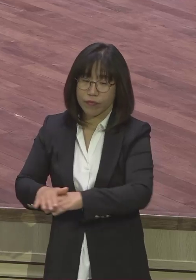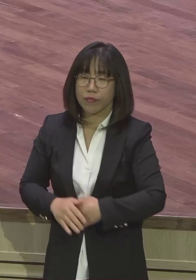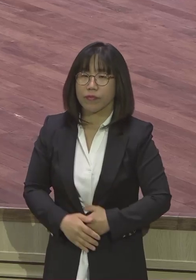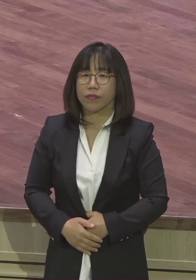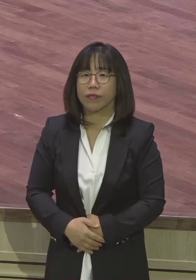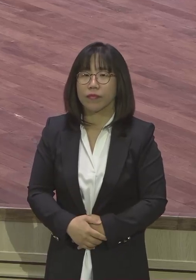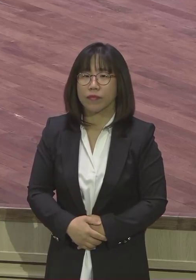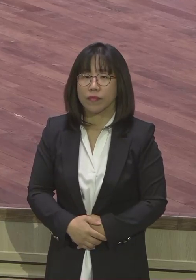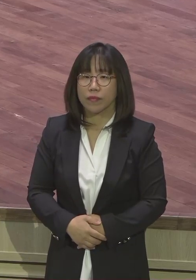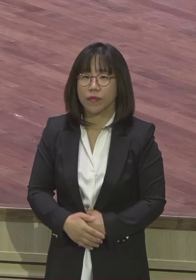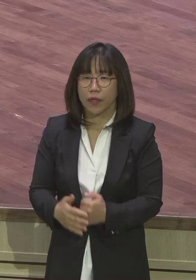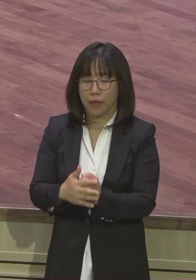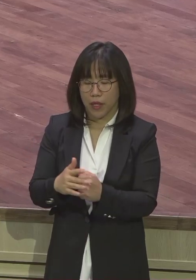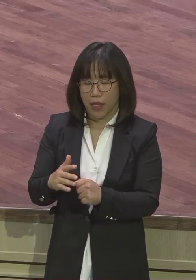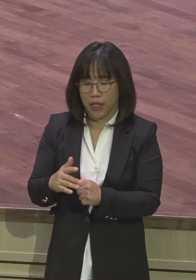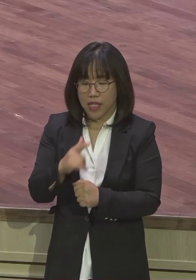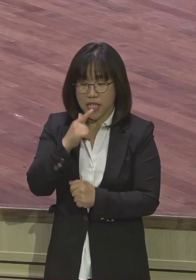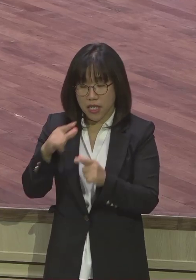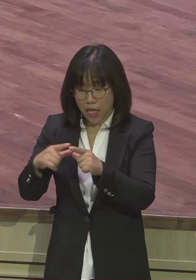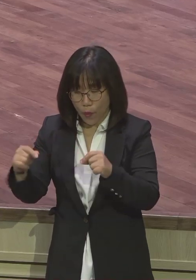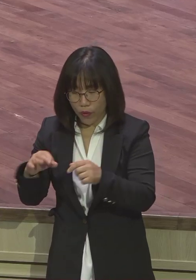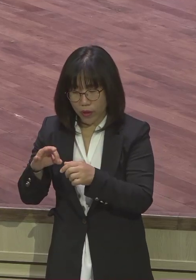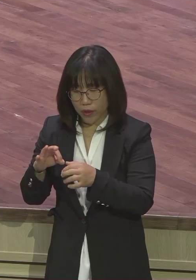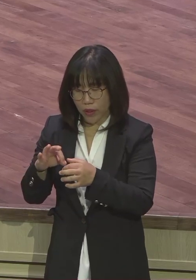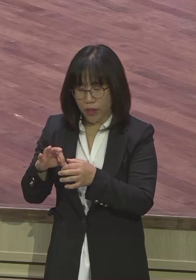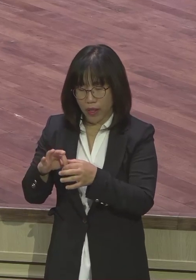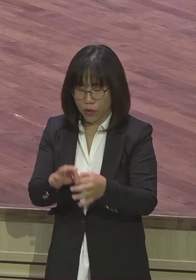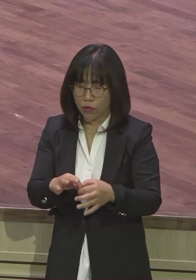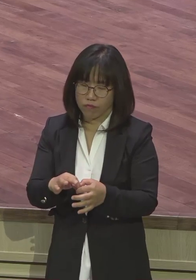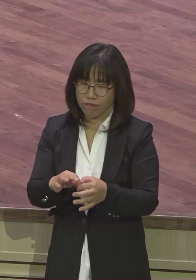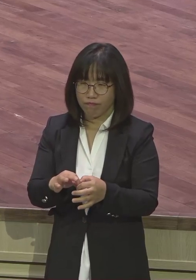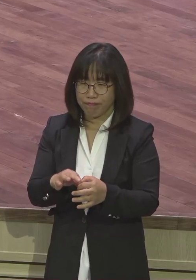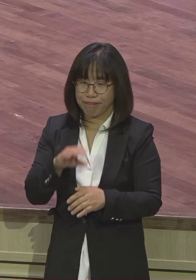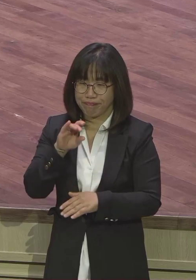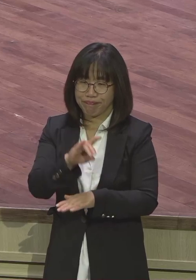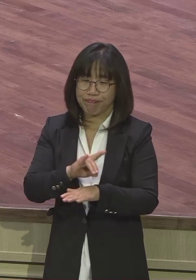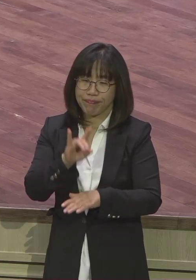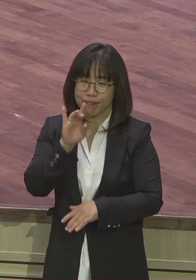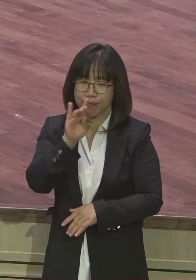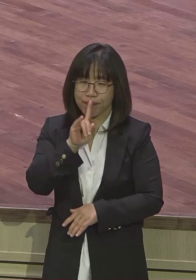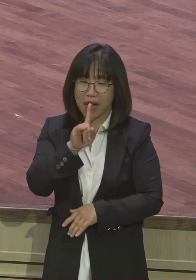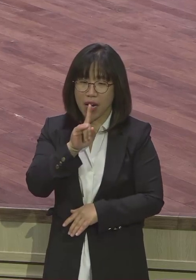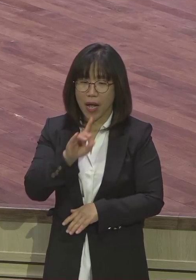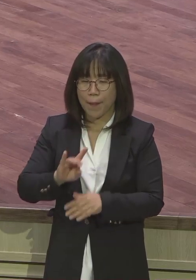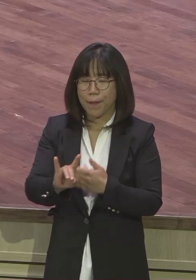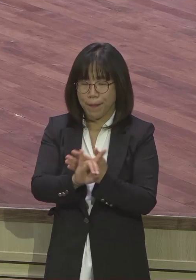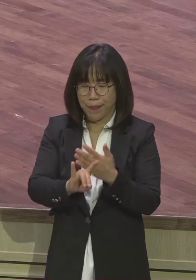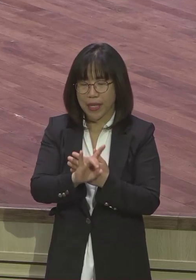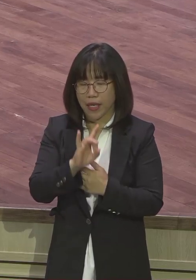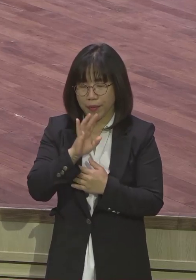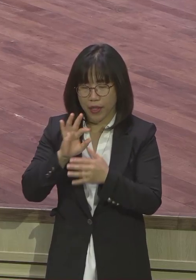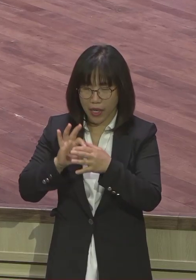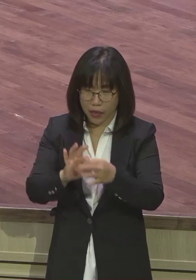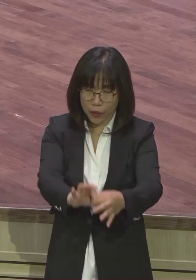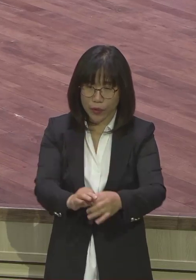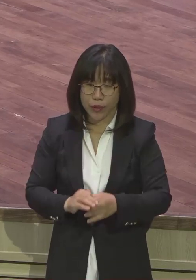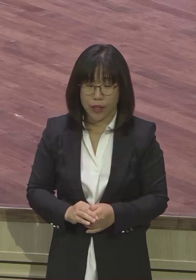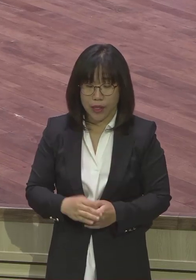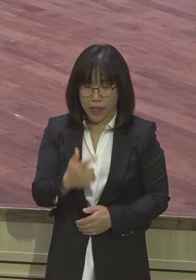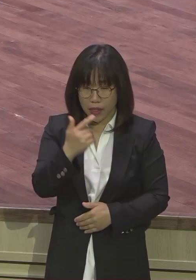회피만 하고 있어요. 계속 회피만 하고 있어요. 자신들의 만행이 얼마나 무자비했는지